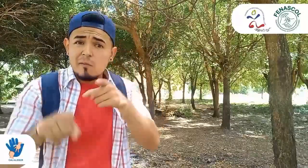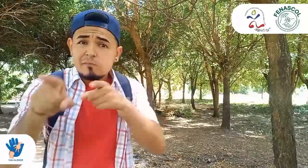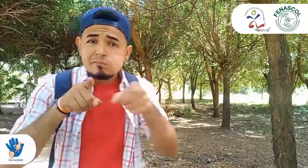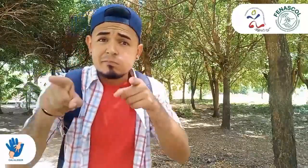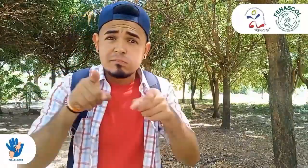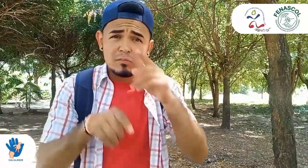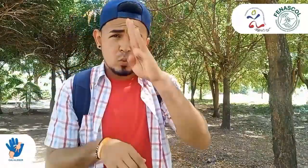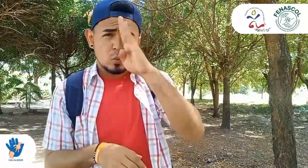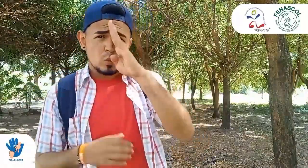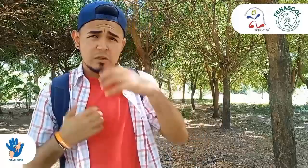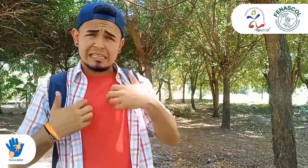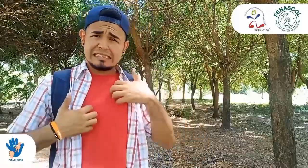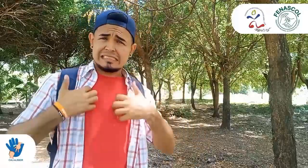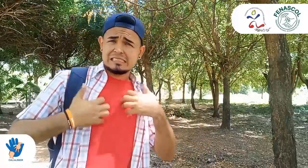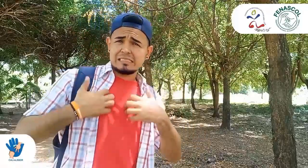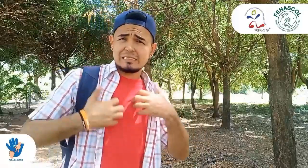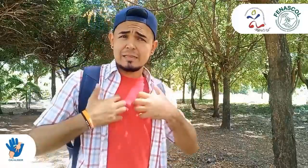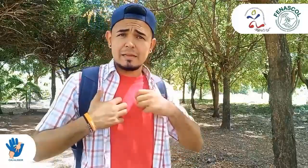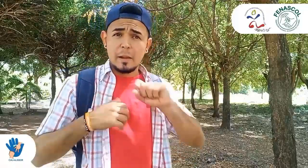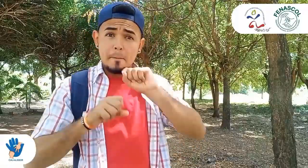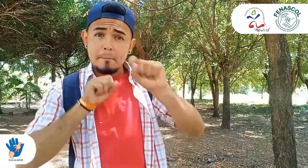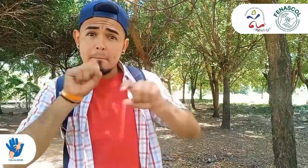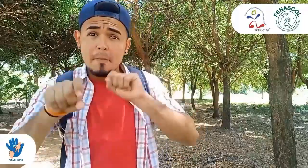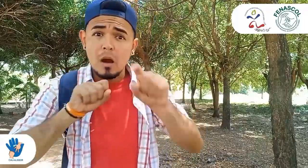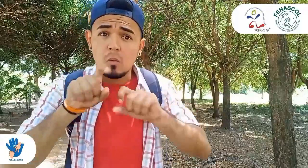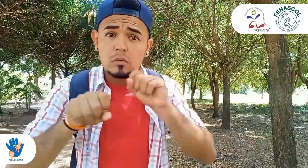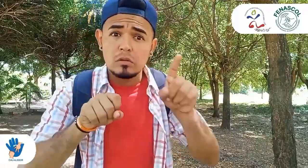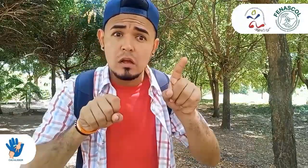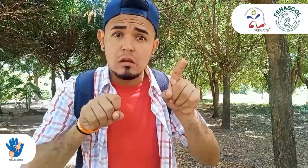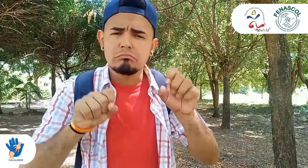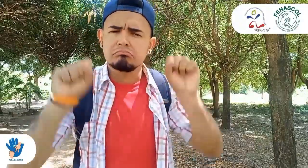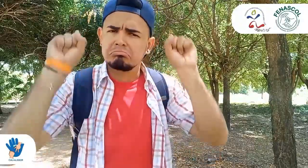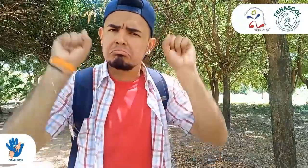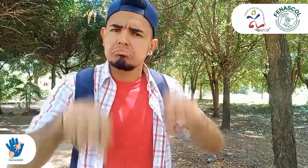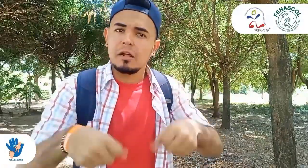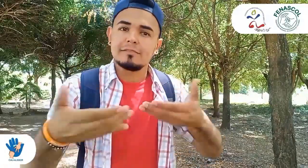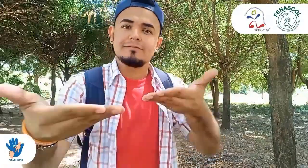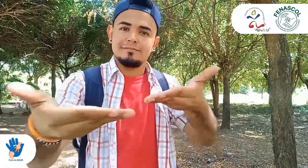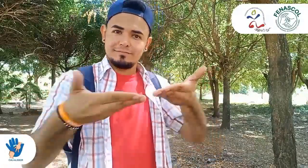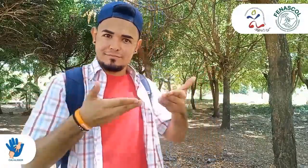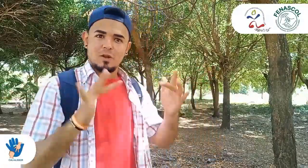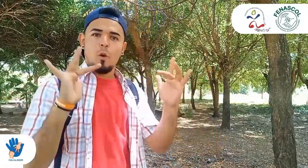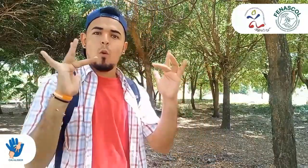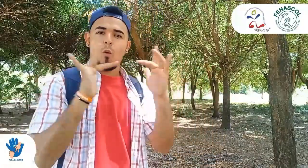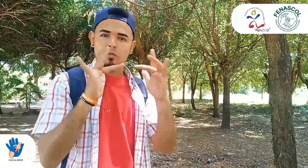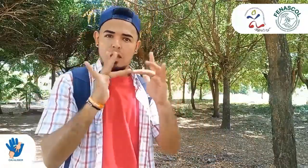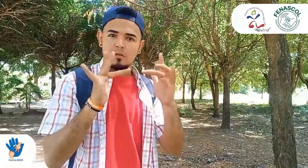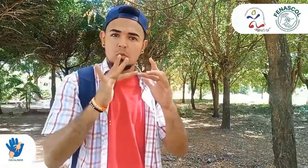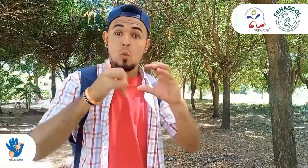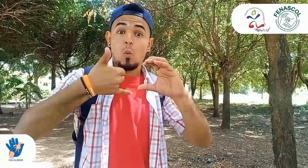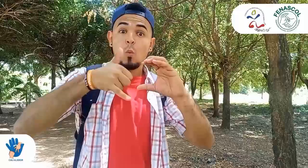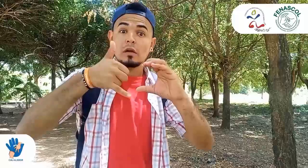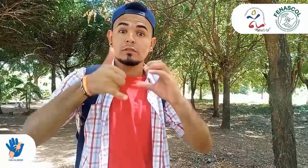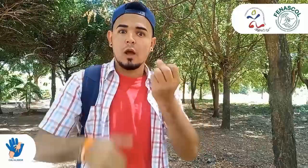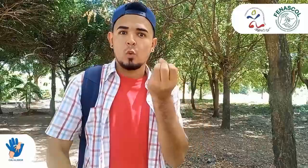Si tienen dudas e inquietudes, pueden comunicarse al siguiente número de WhatsApp.